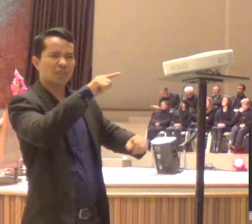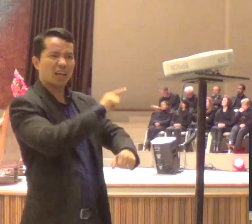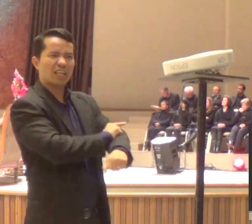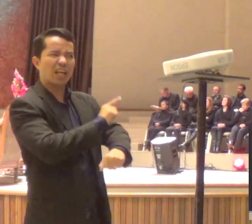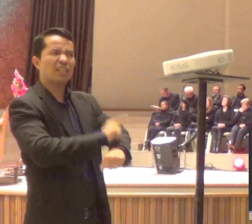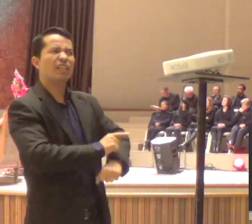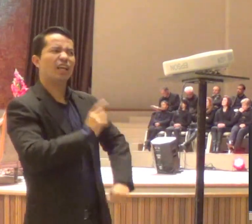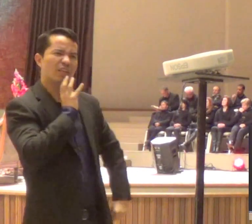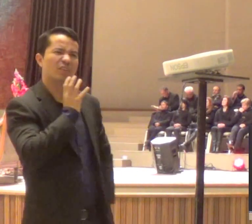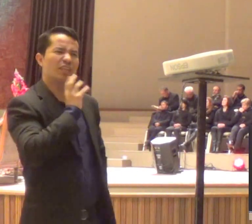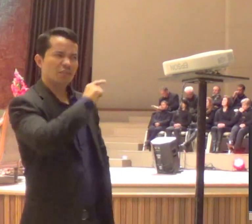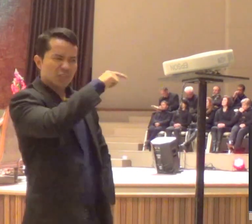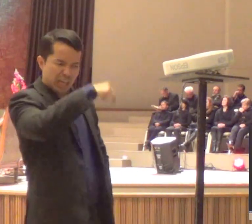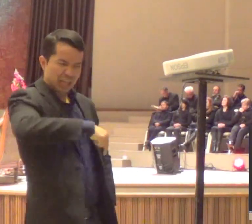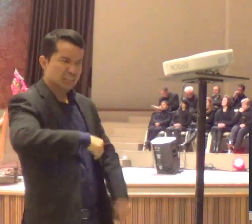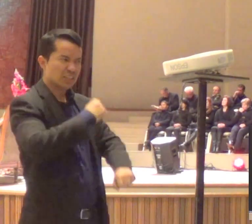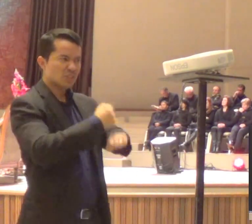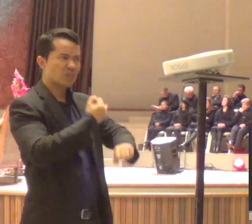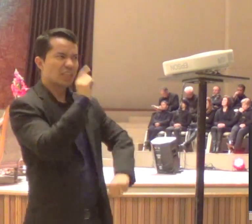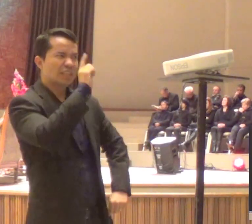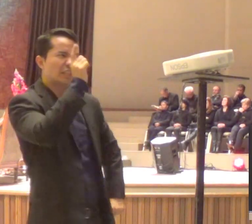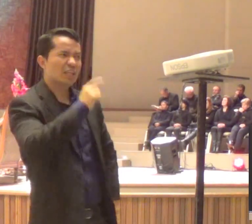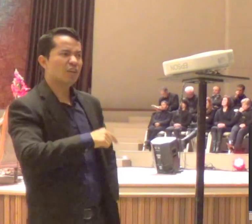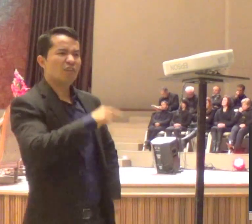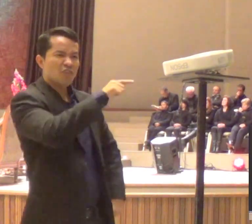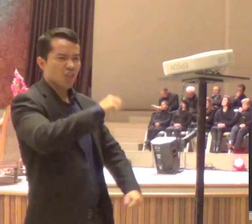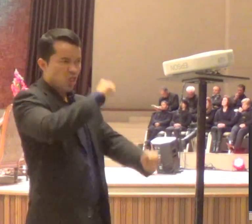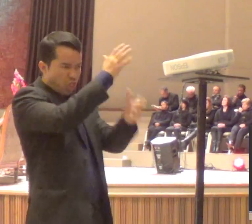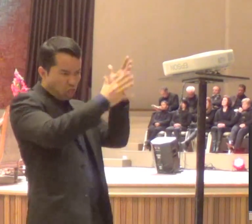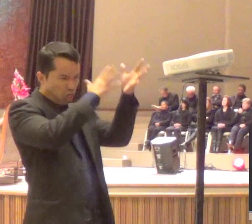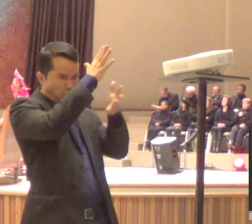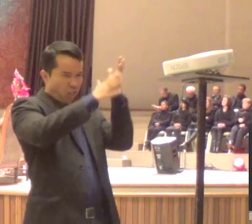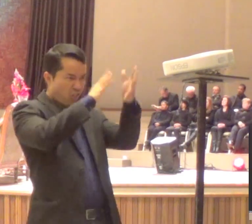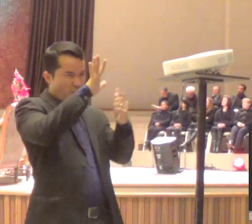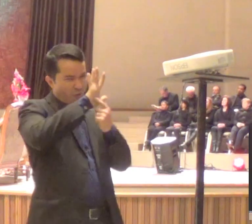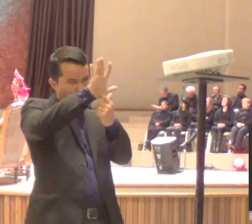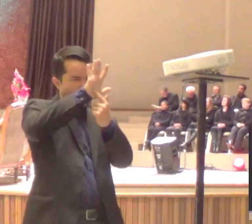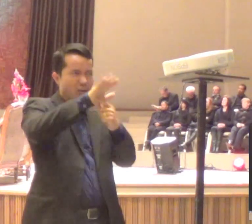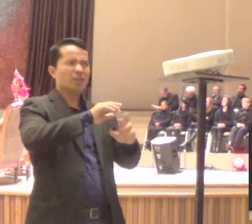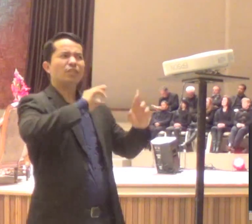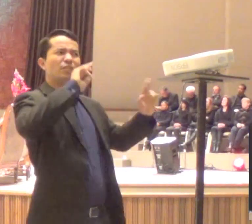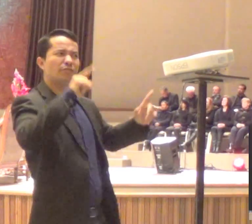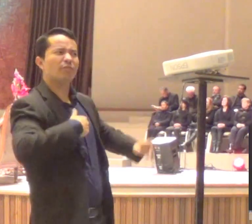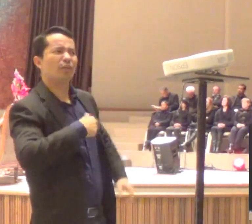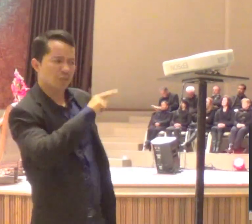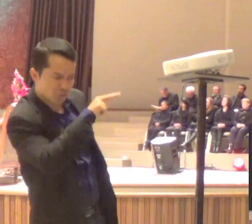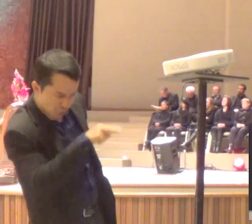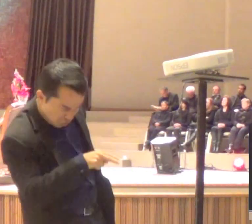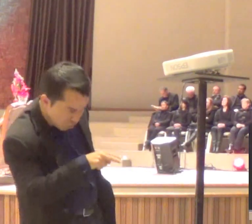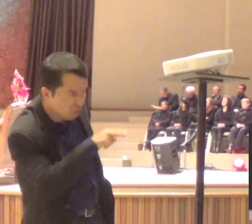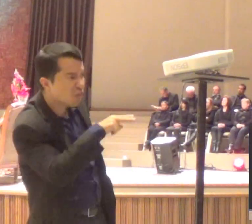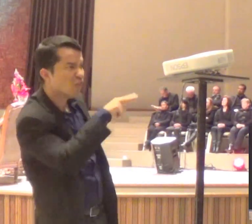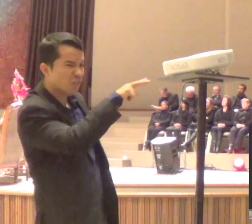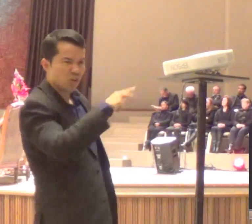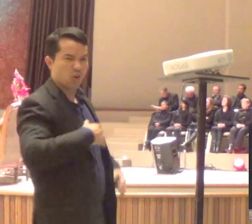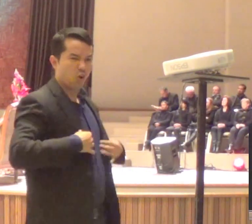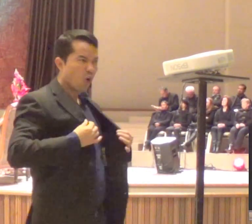Galileia, a tua voz, o teu sotaque, está denunciando, não tem jeito, de você esconder, e ainda que a pessoa,